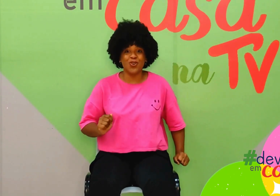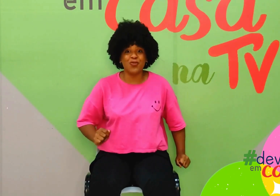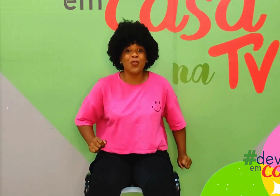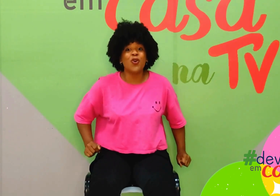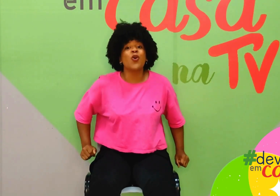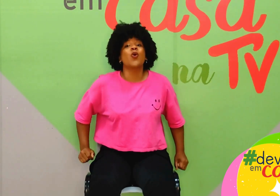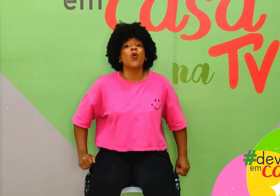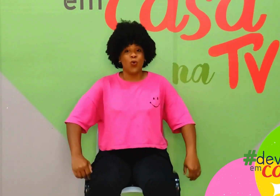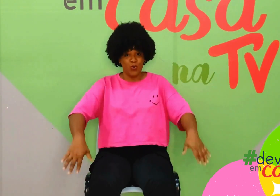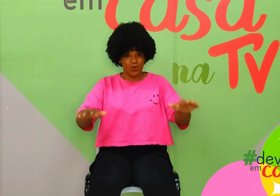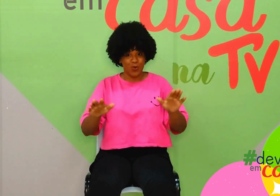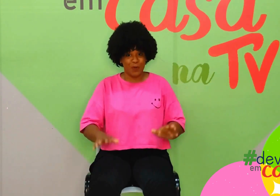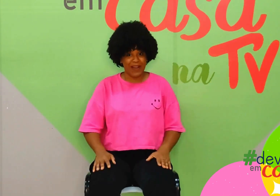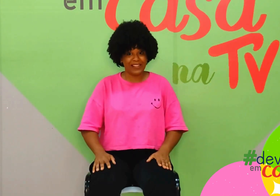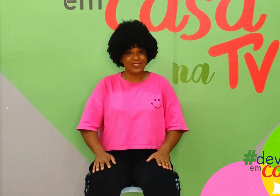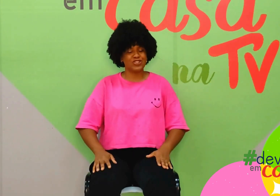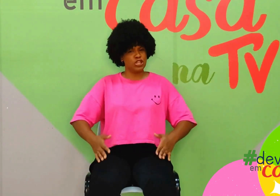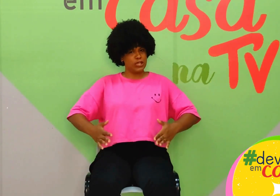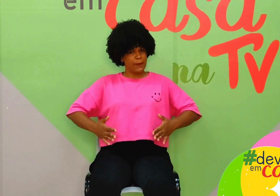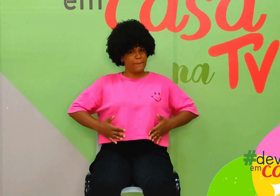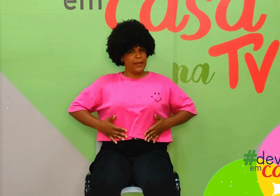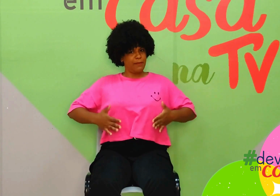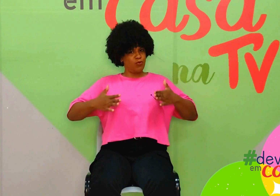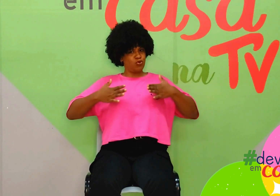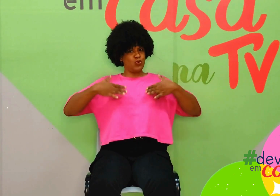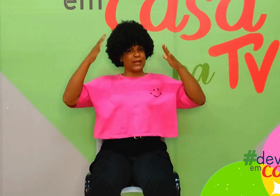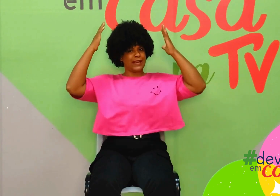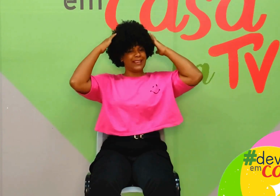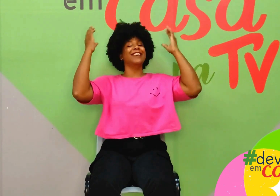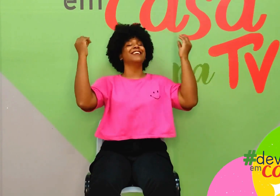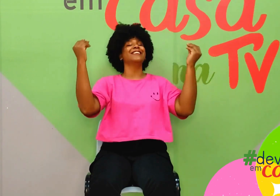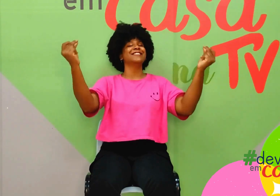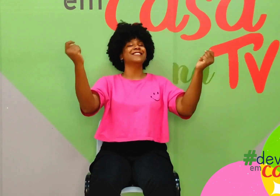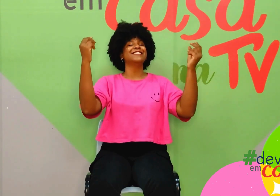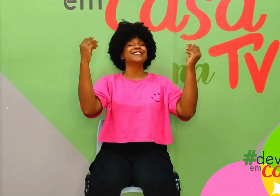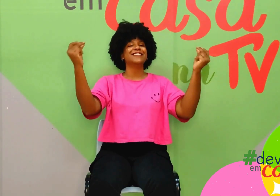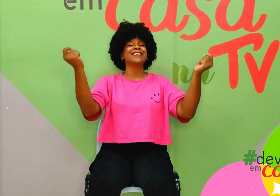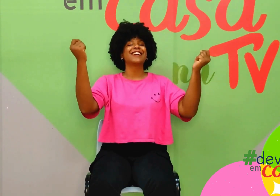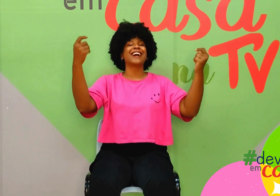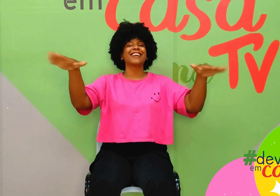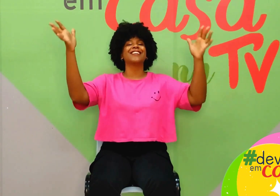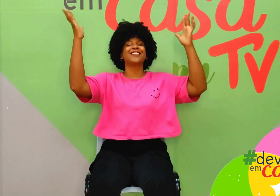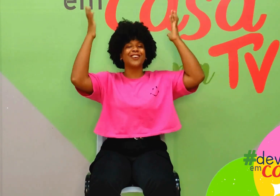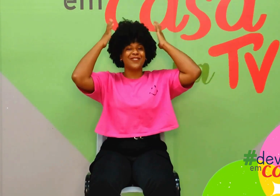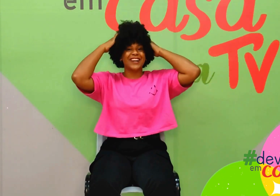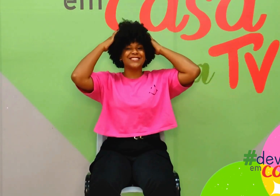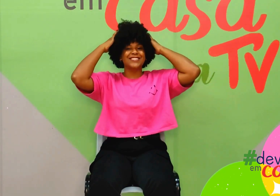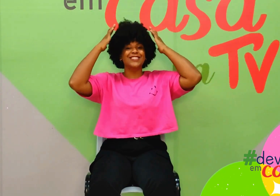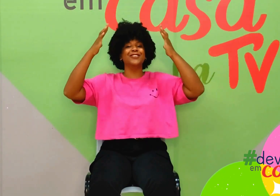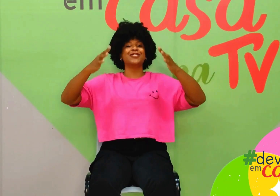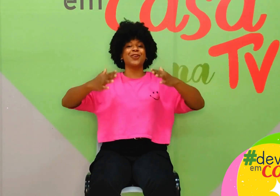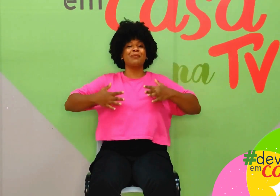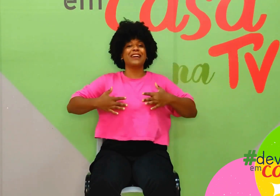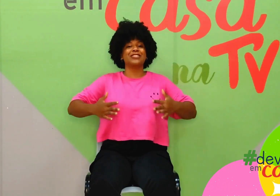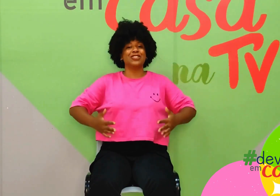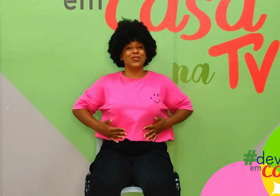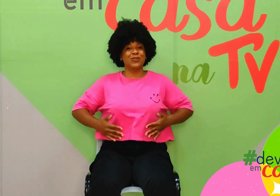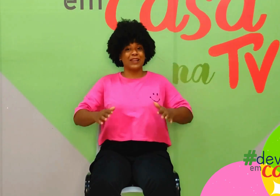novo? O tomate é primo do caqui. Caqui, tomate, o tomate, o